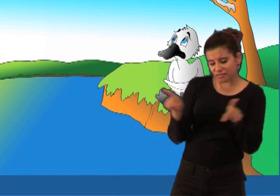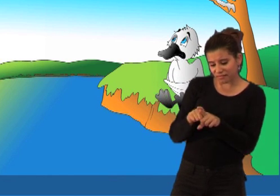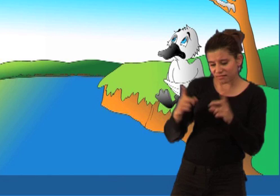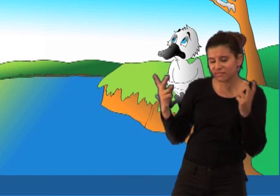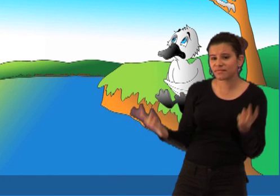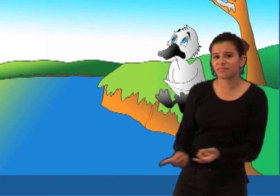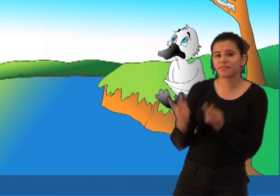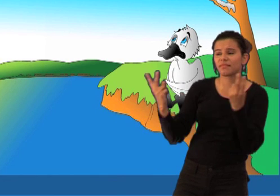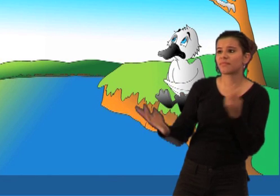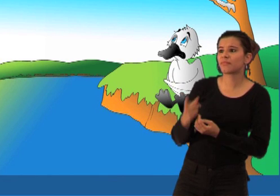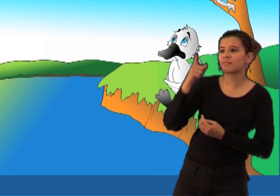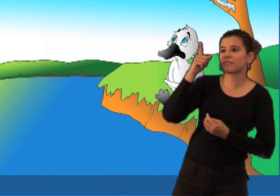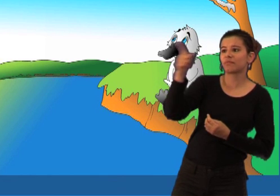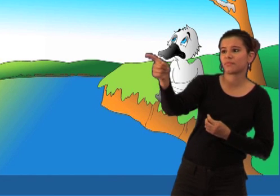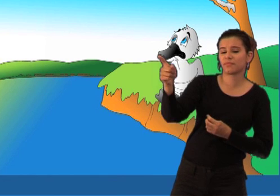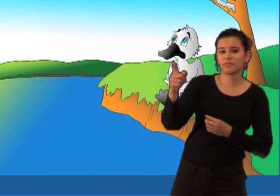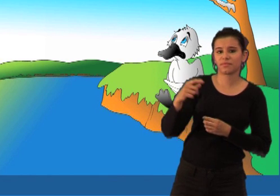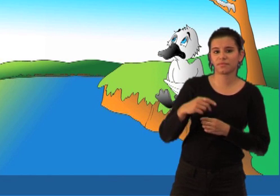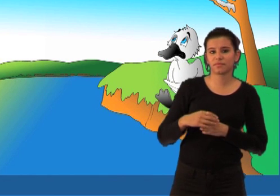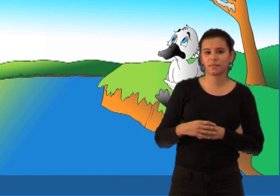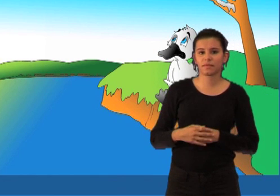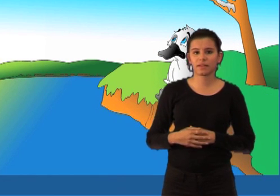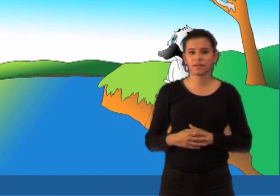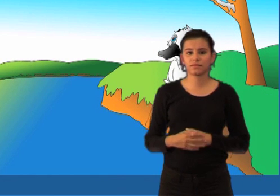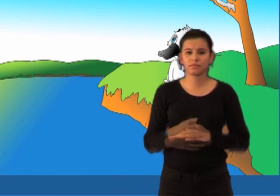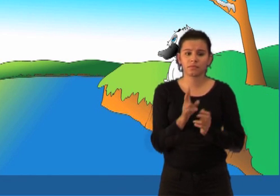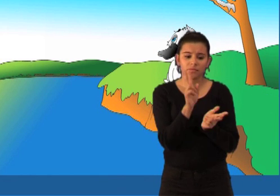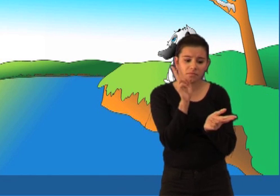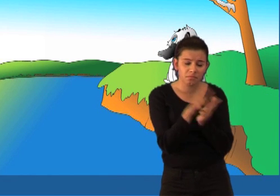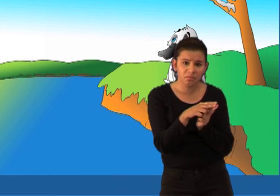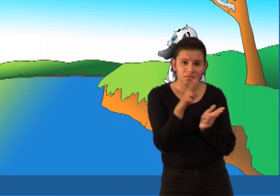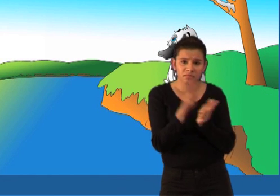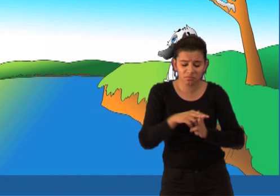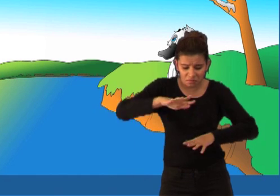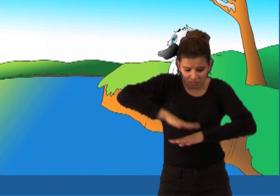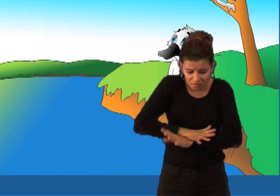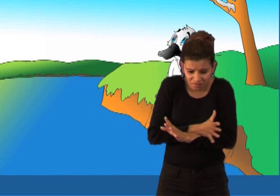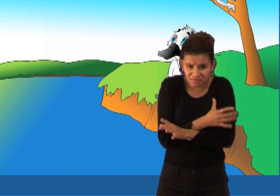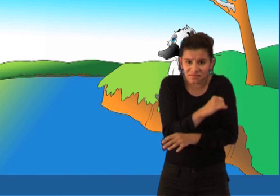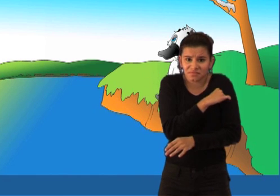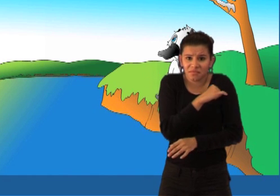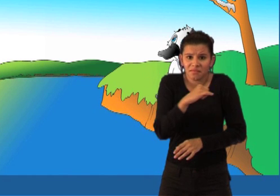Bilo je silno usamljeno i zabrinuto kako će preživjeti zimu.